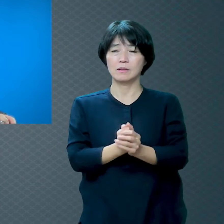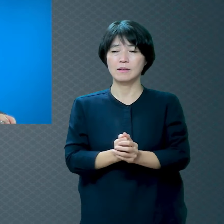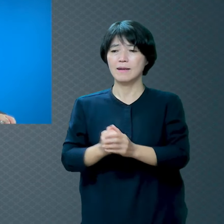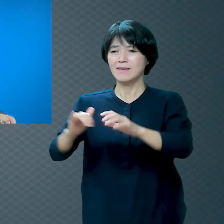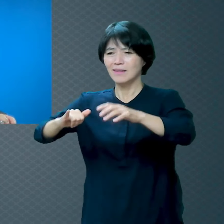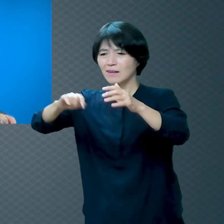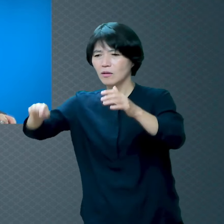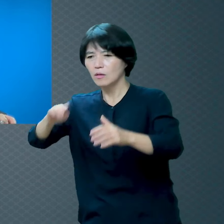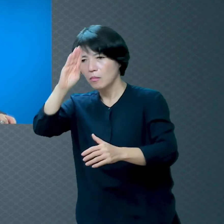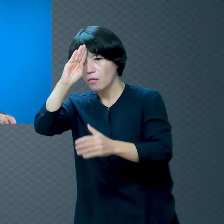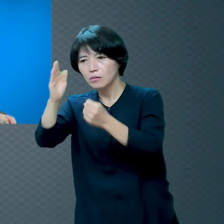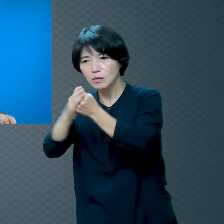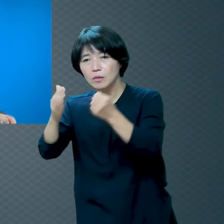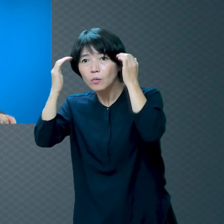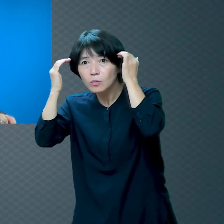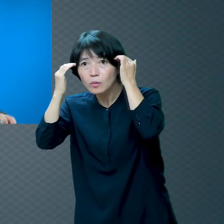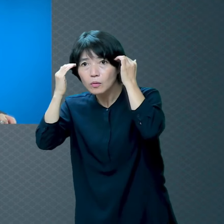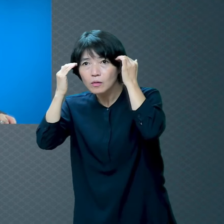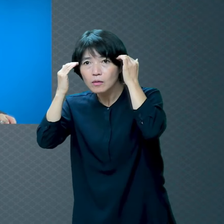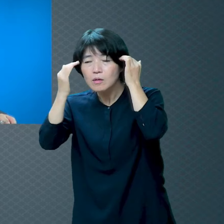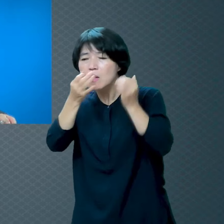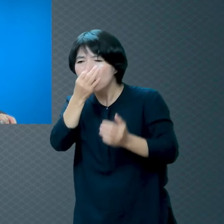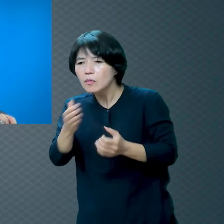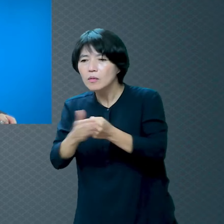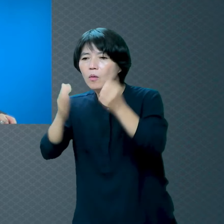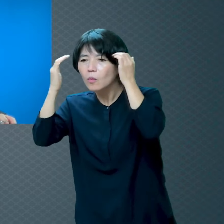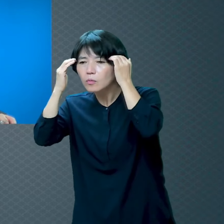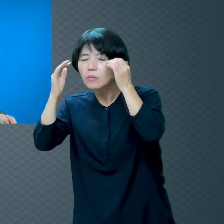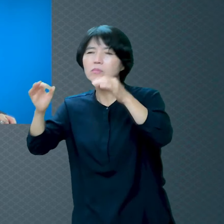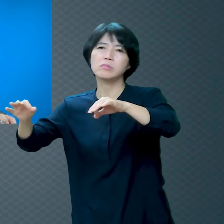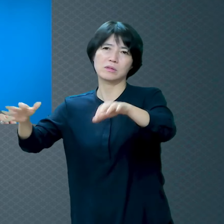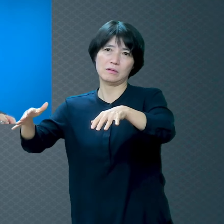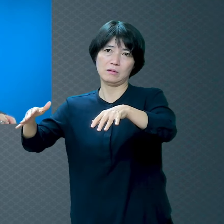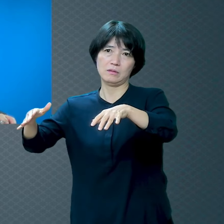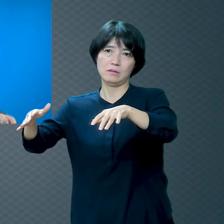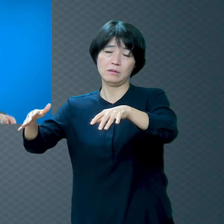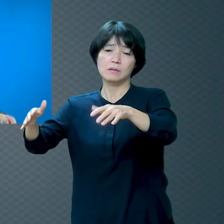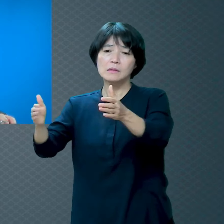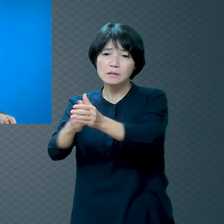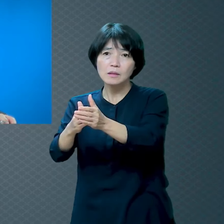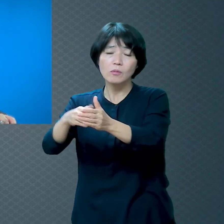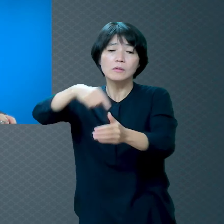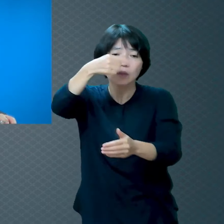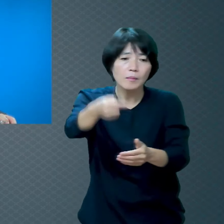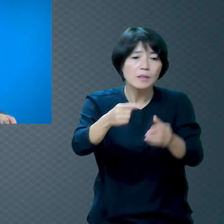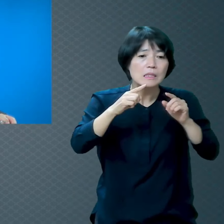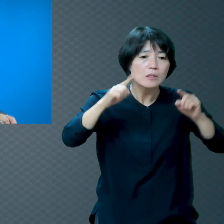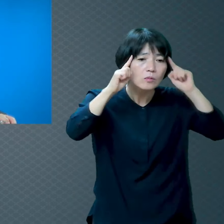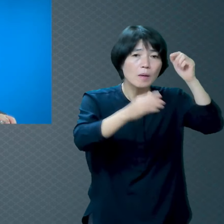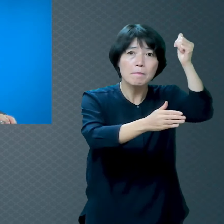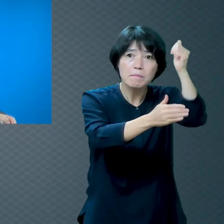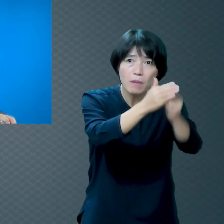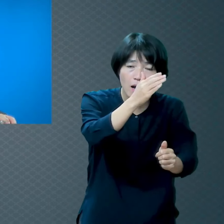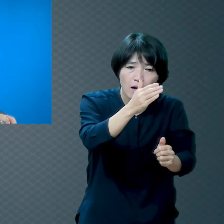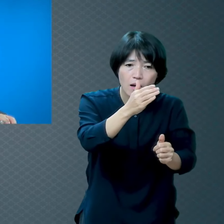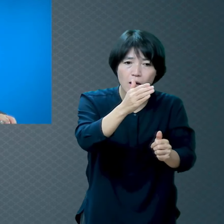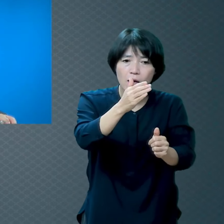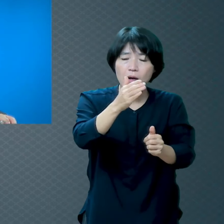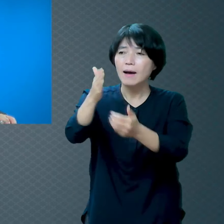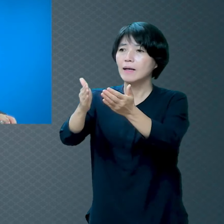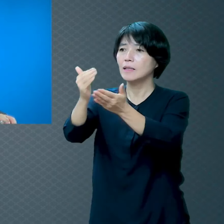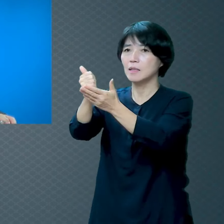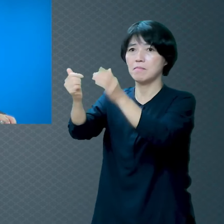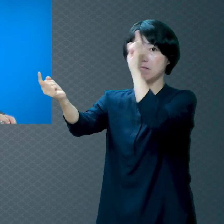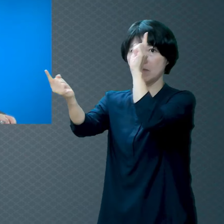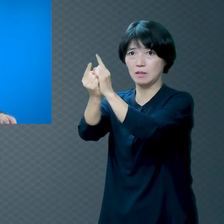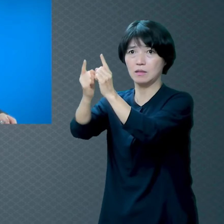아무것도 아닙니다 죽으면 끝이라고 생각했던 분들이 이 세상을 끝내고 하나님 앞에 서게 될